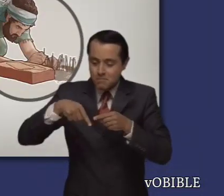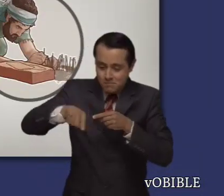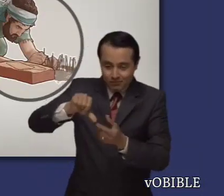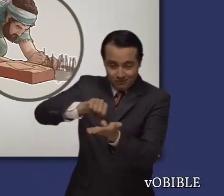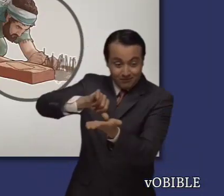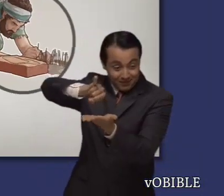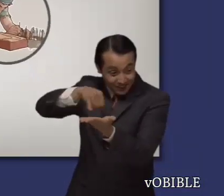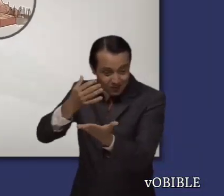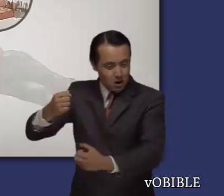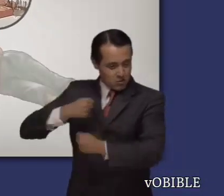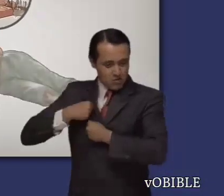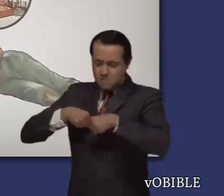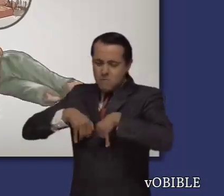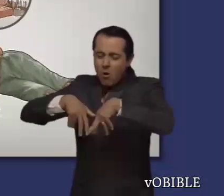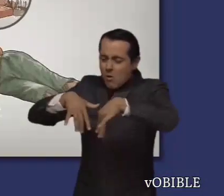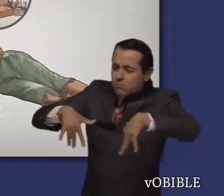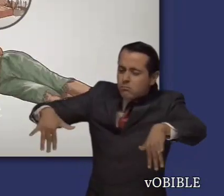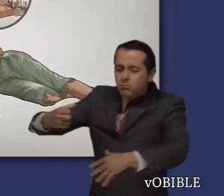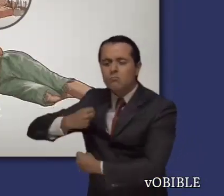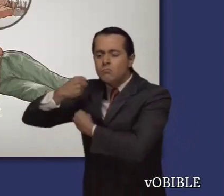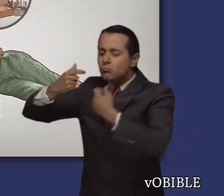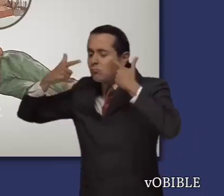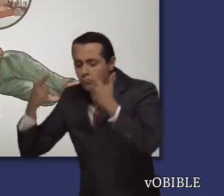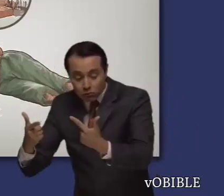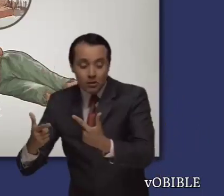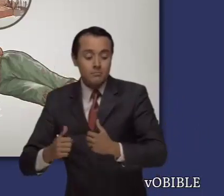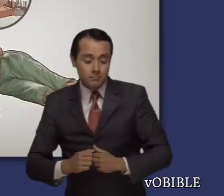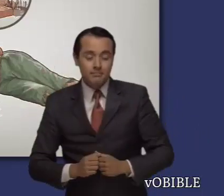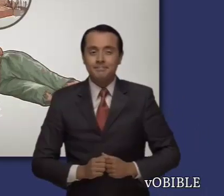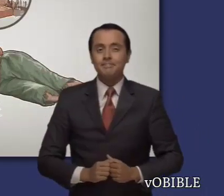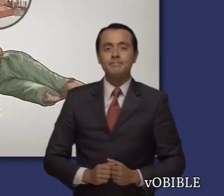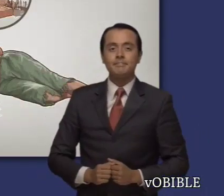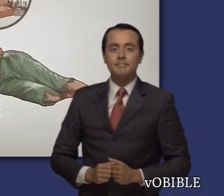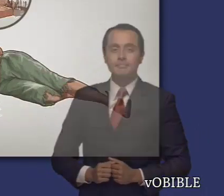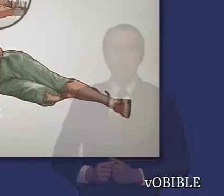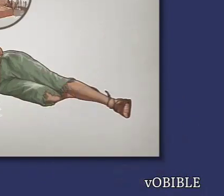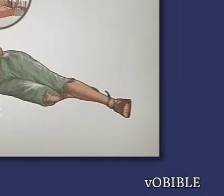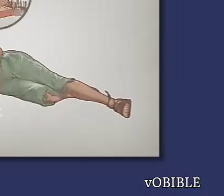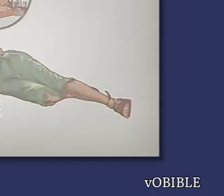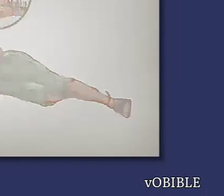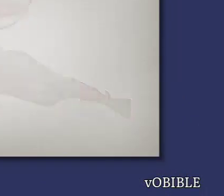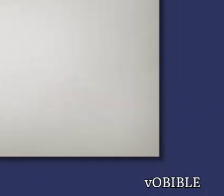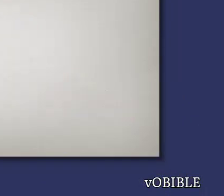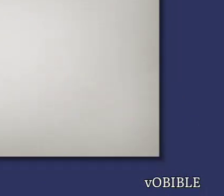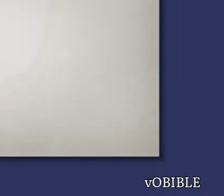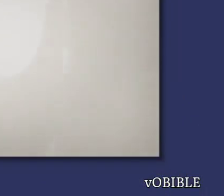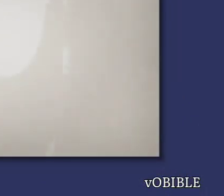Como señal del sitio que sufriría la ciudad, estuvo acostado de lado durante 430 días.